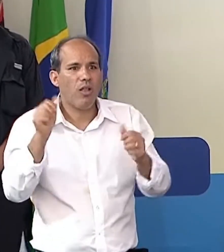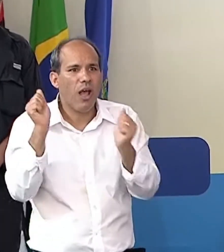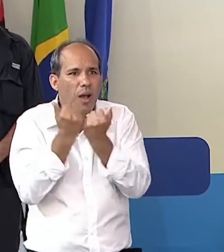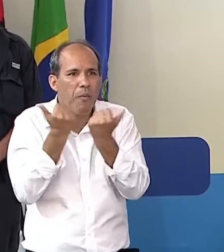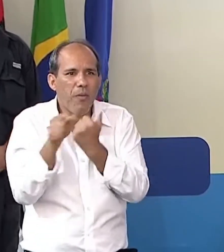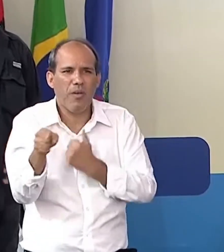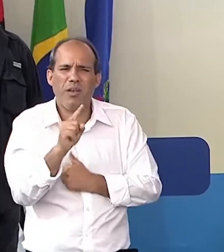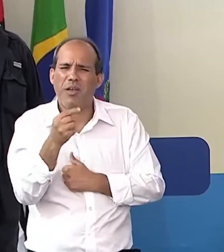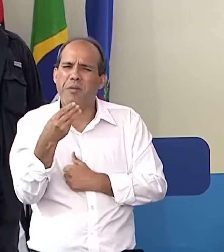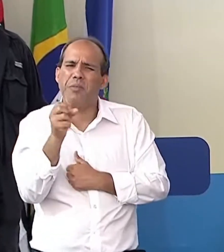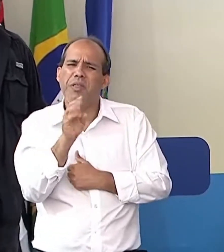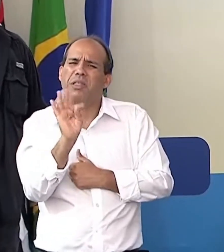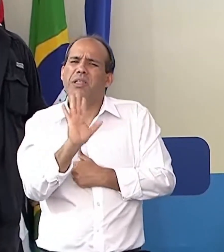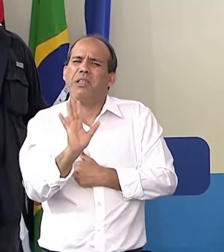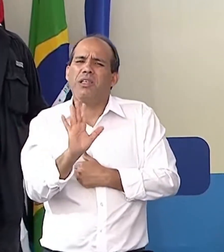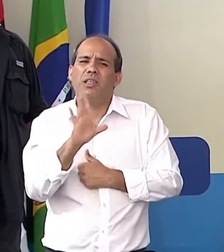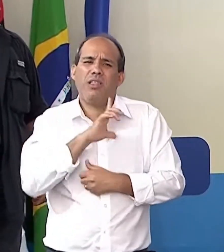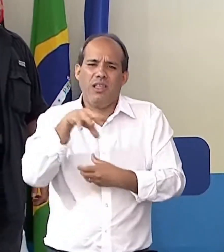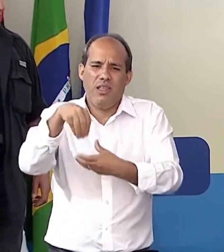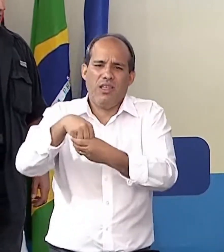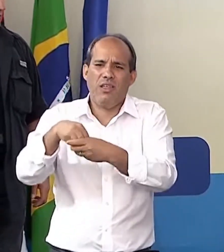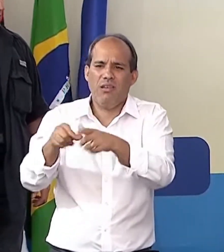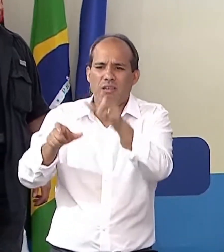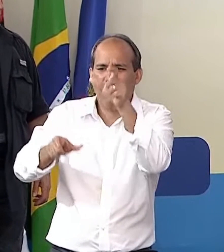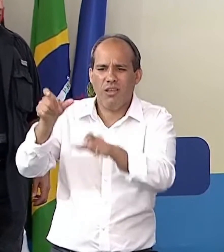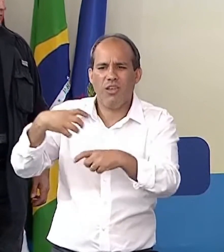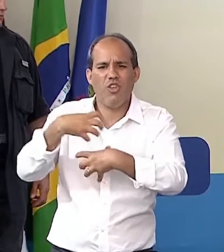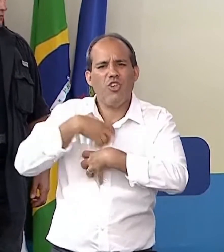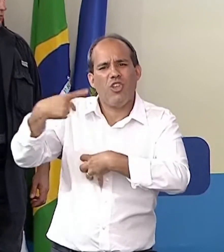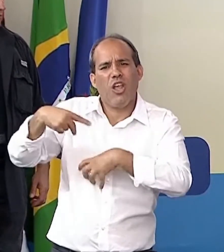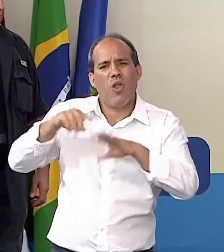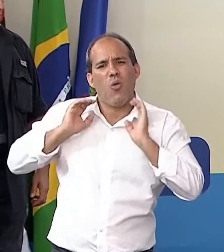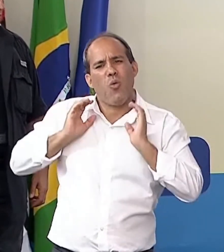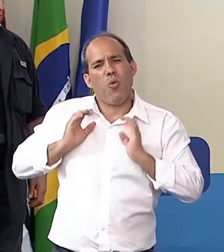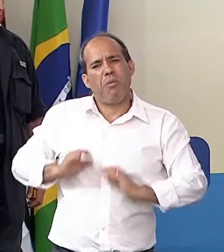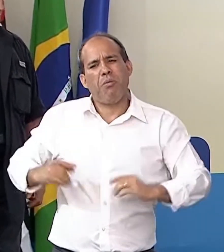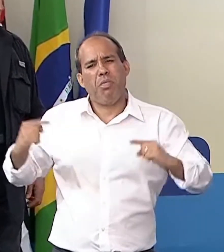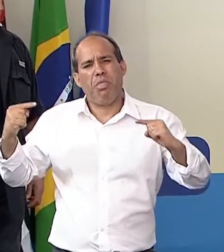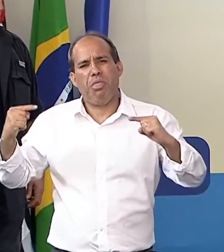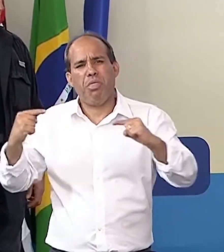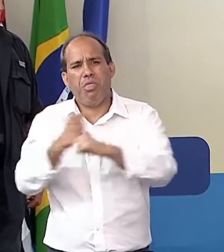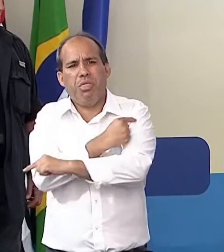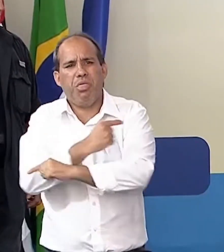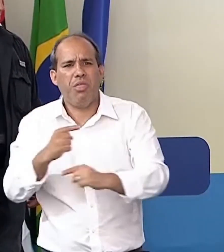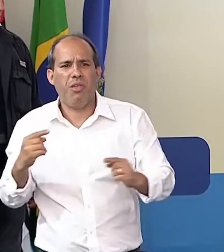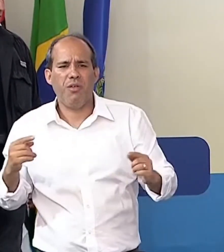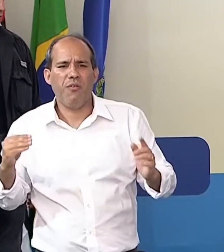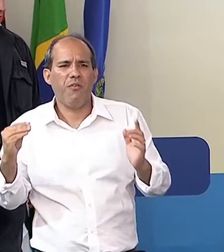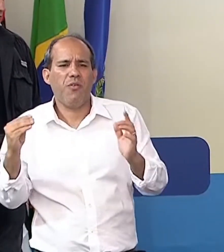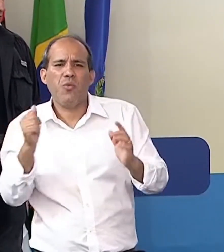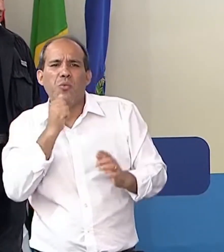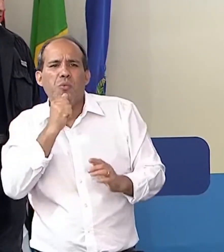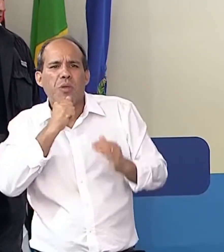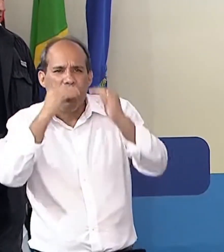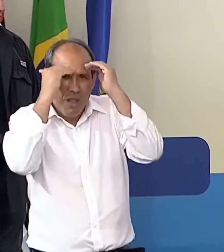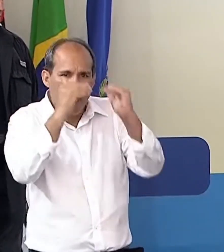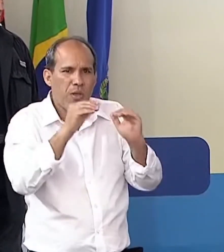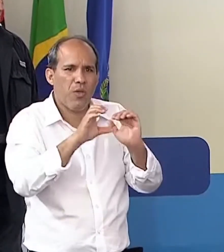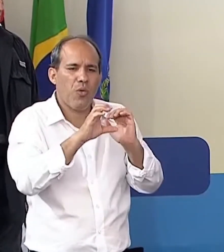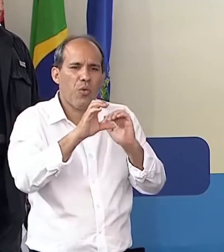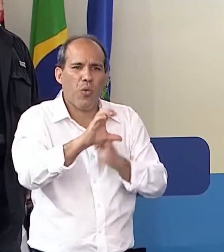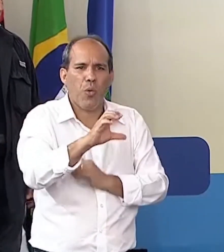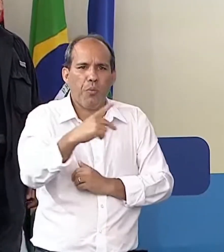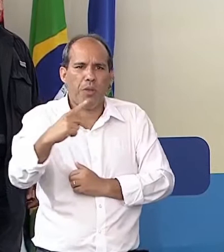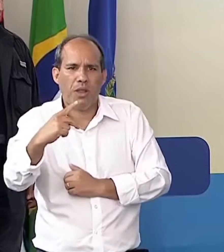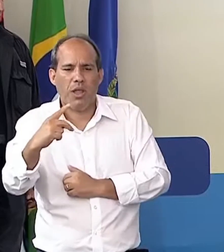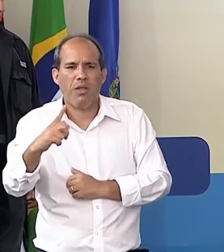o pessoal que tem um comportamento não compatível com o Código Penal, que é, por exemplo, o